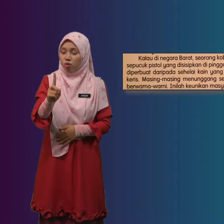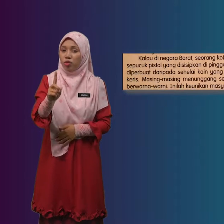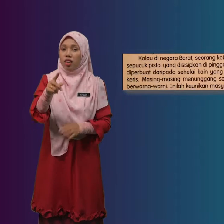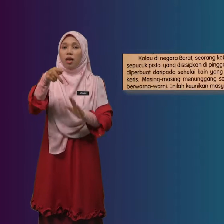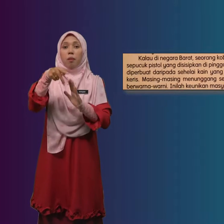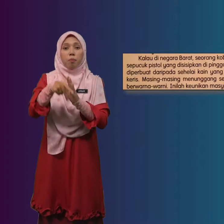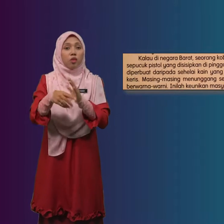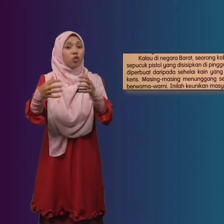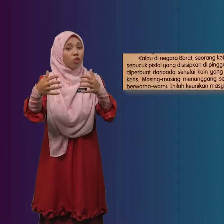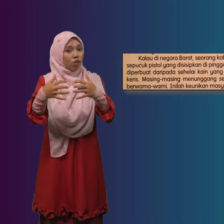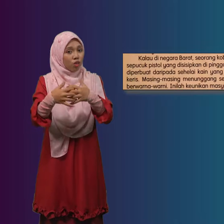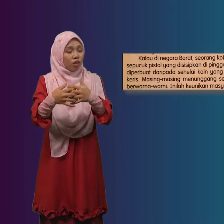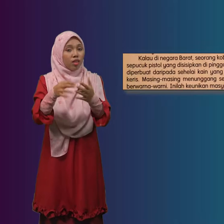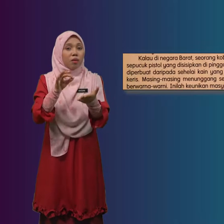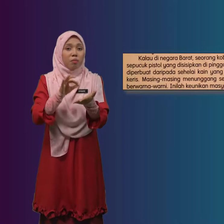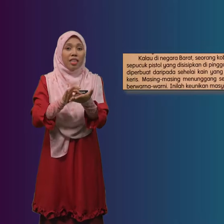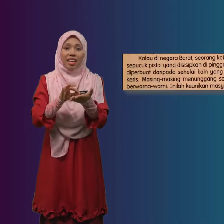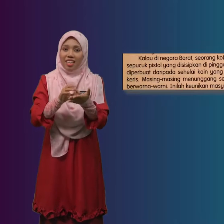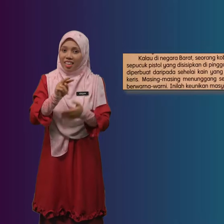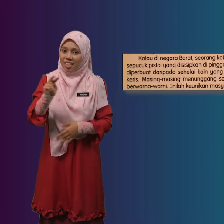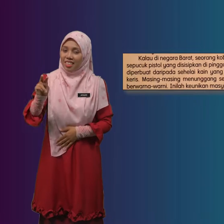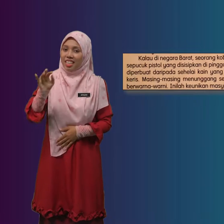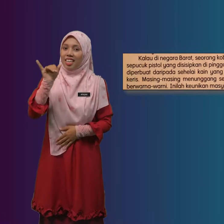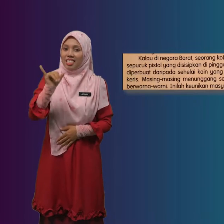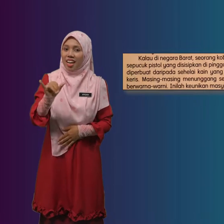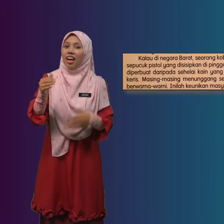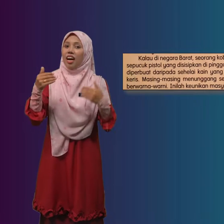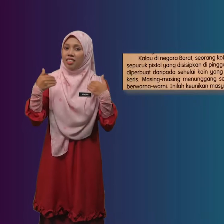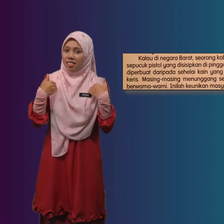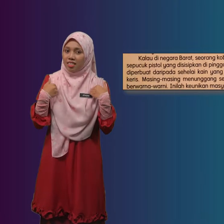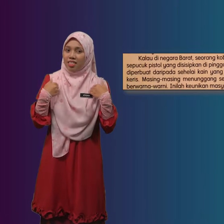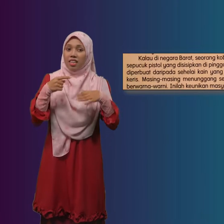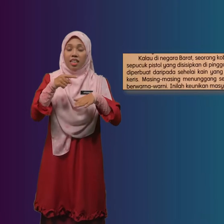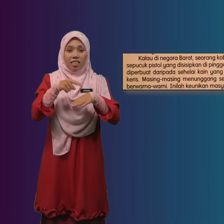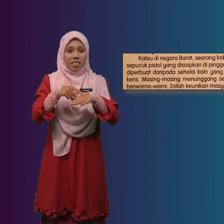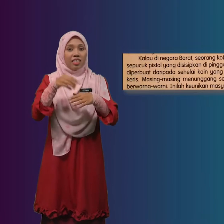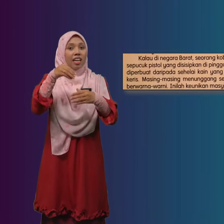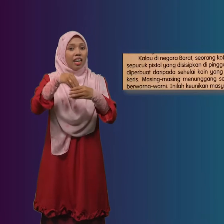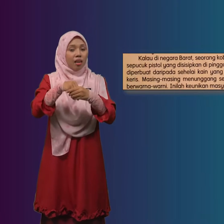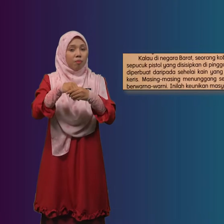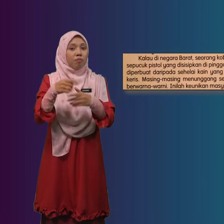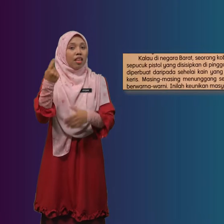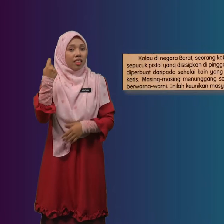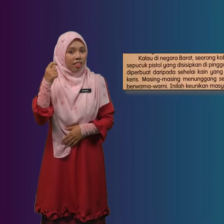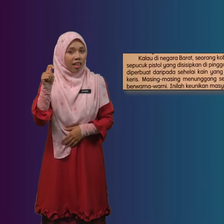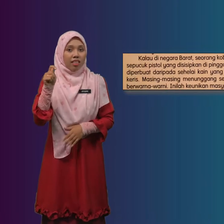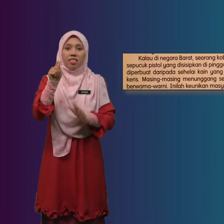Penjodoh Bilangan Yang Ada Di Dalam Teks